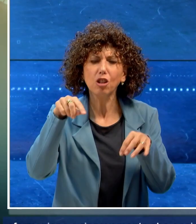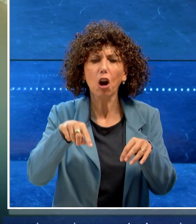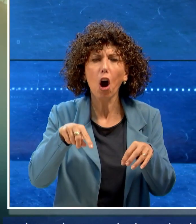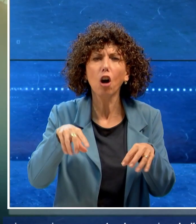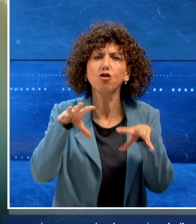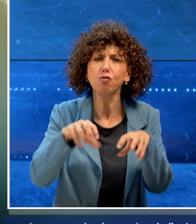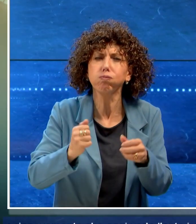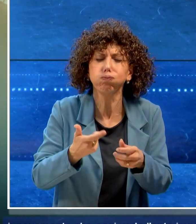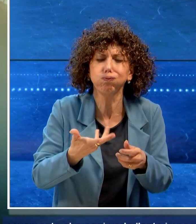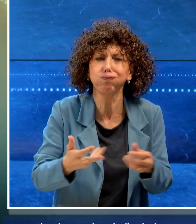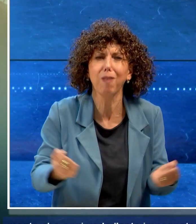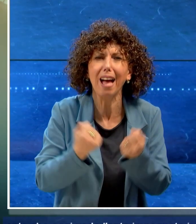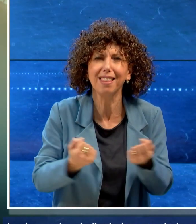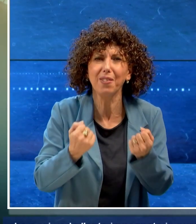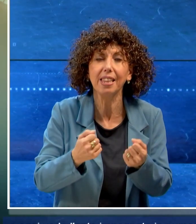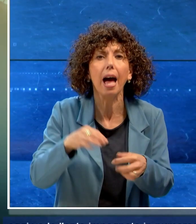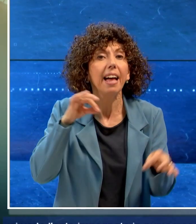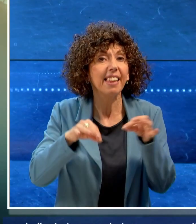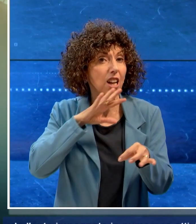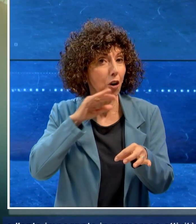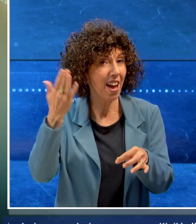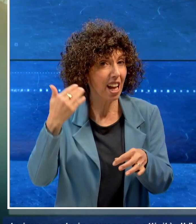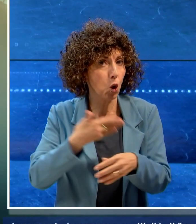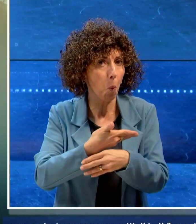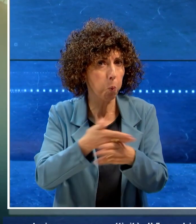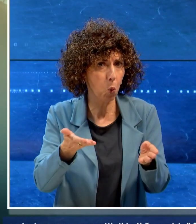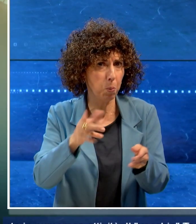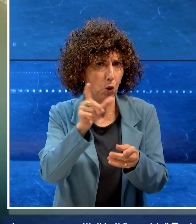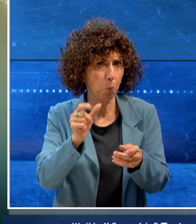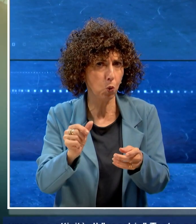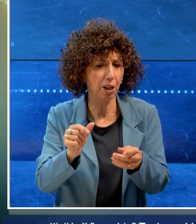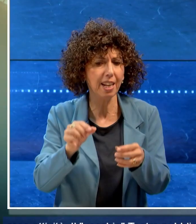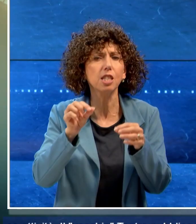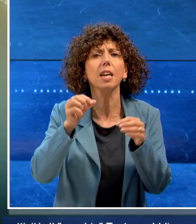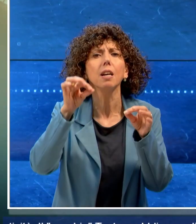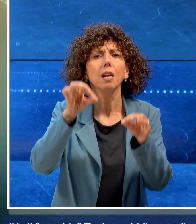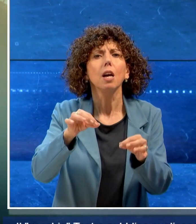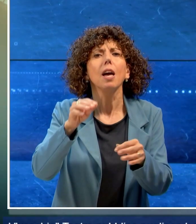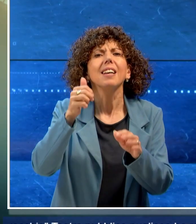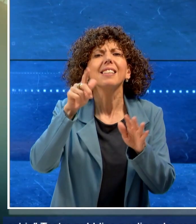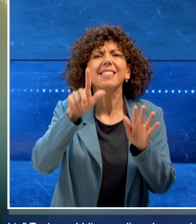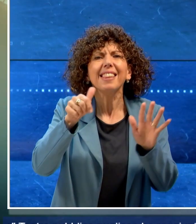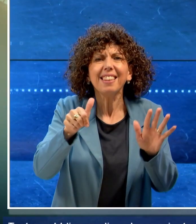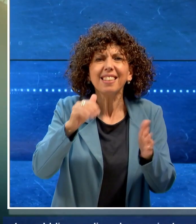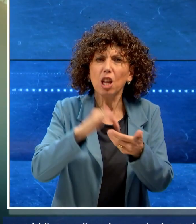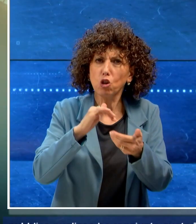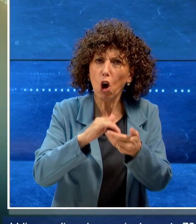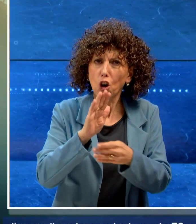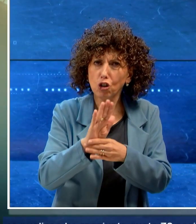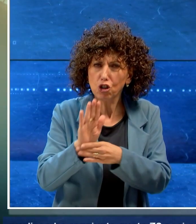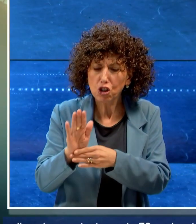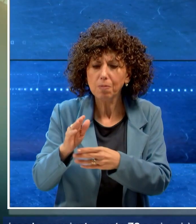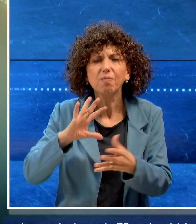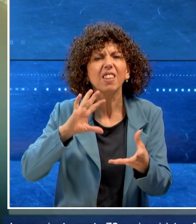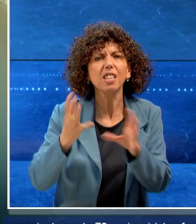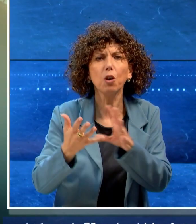numerose attività. Il vecchio teatro pubblico pugliese ha raggiunto quota 76 soci e si è trasformato in